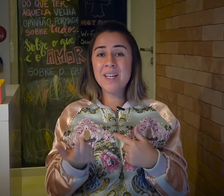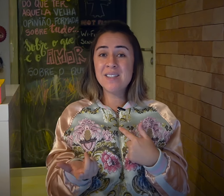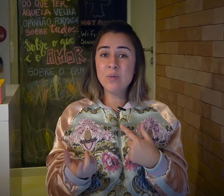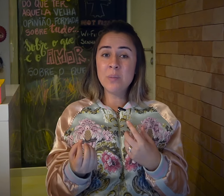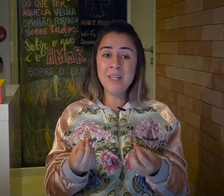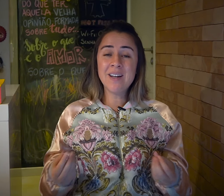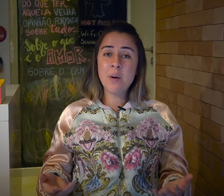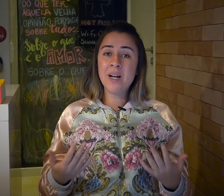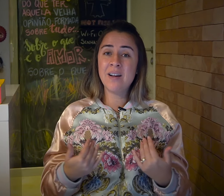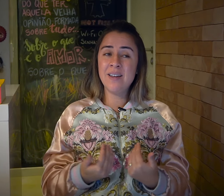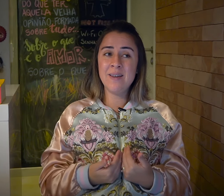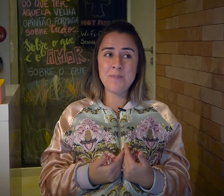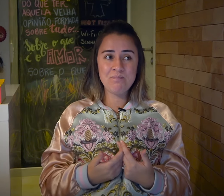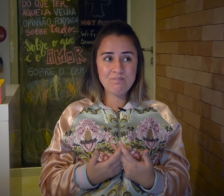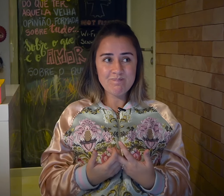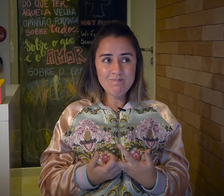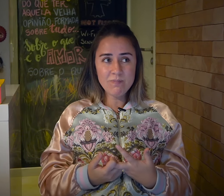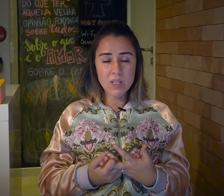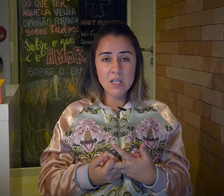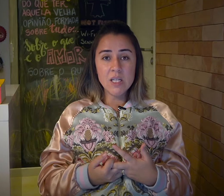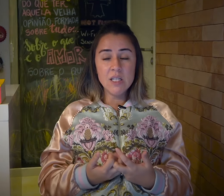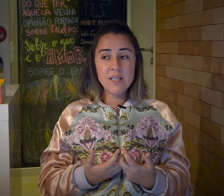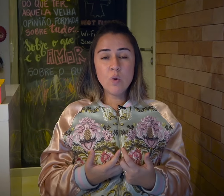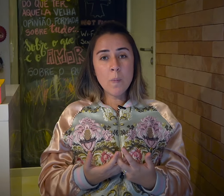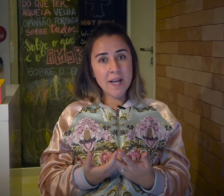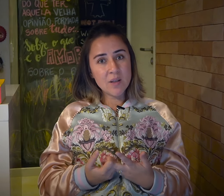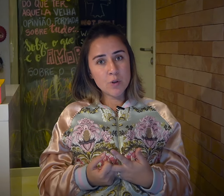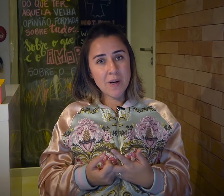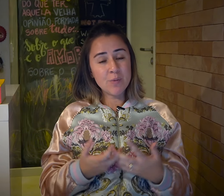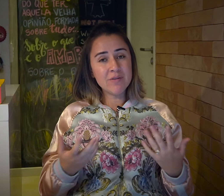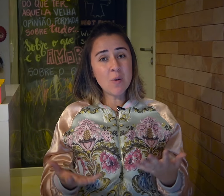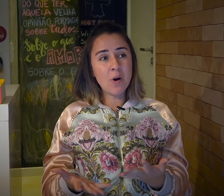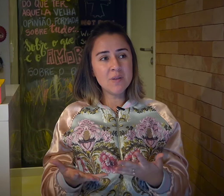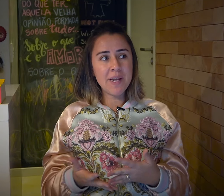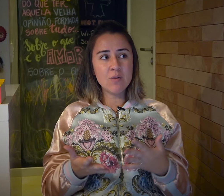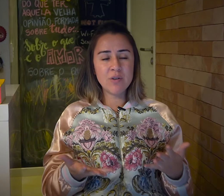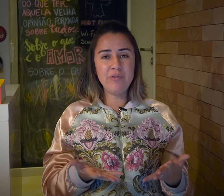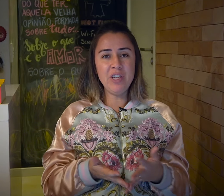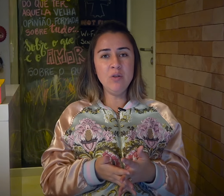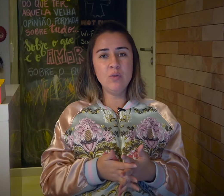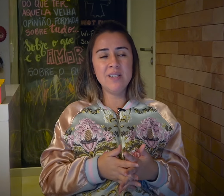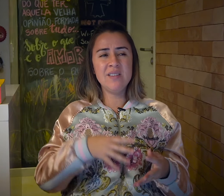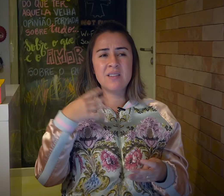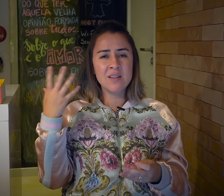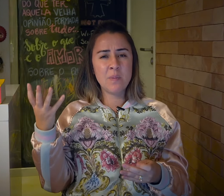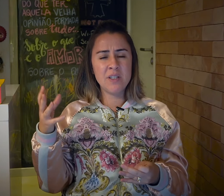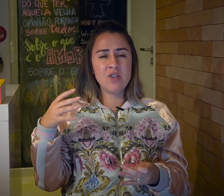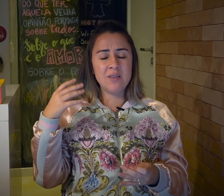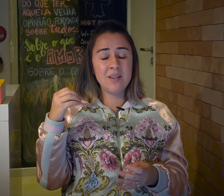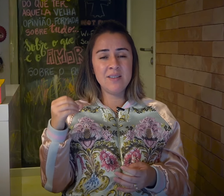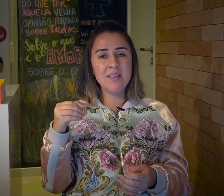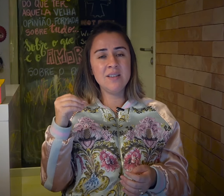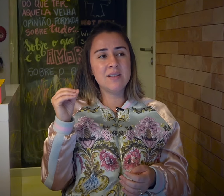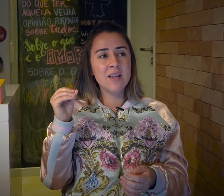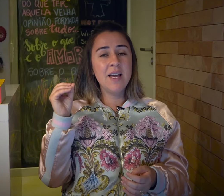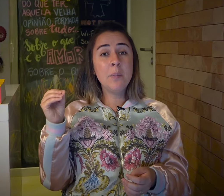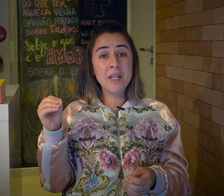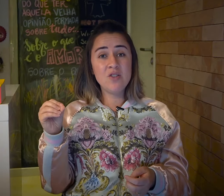questão também que acaba sendo complexa para os pais, porque você não pode esperar o seu filho, esses implantes